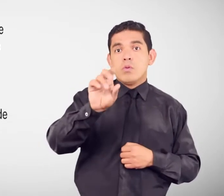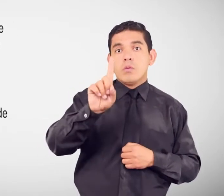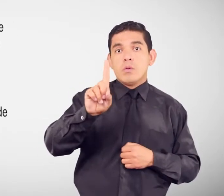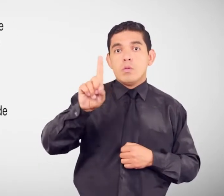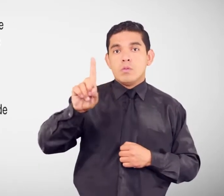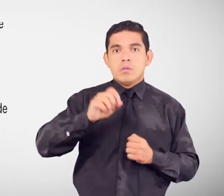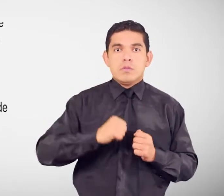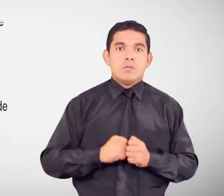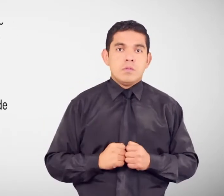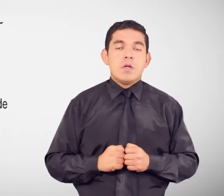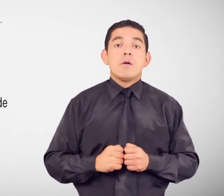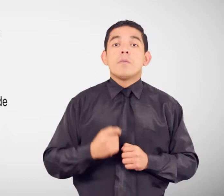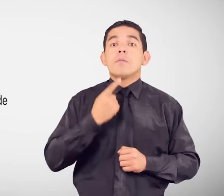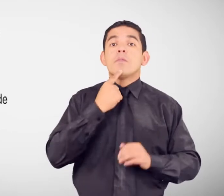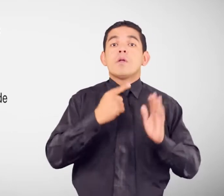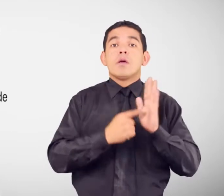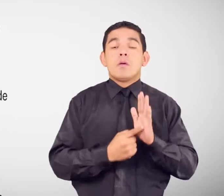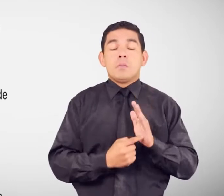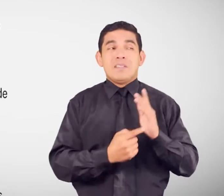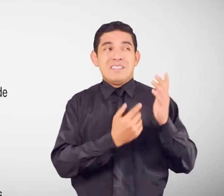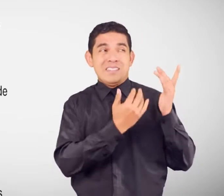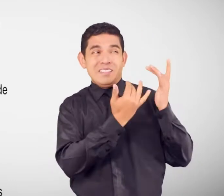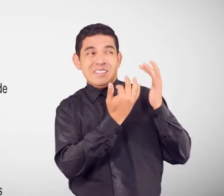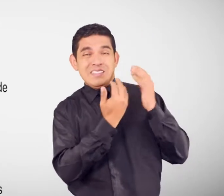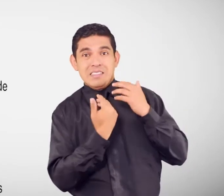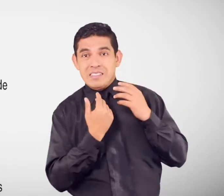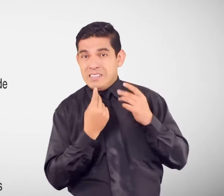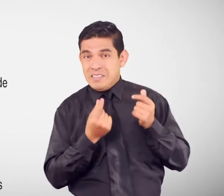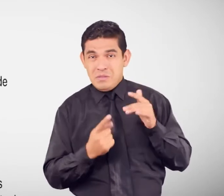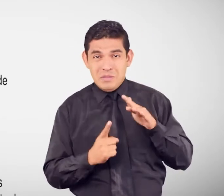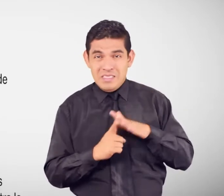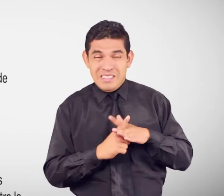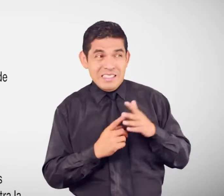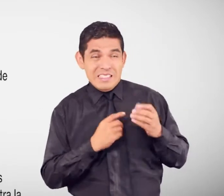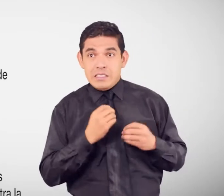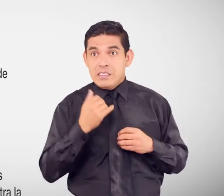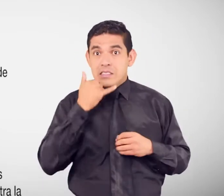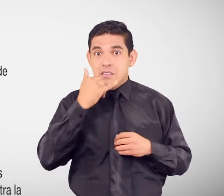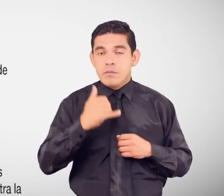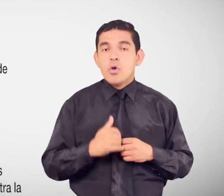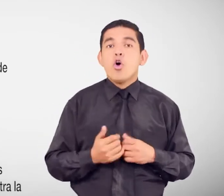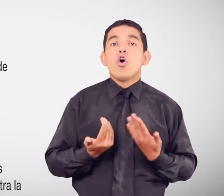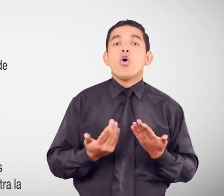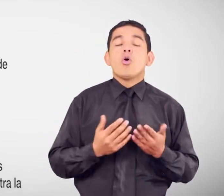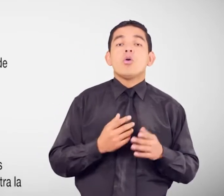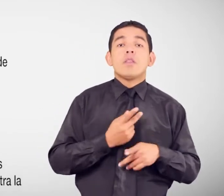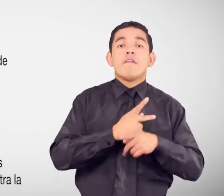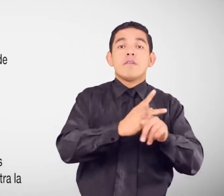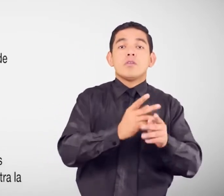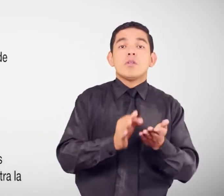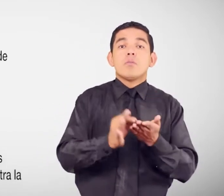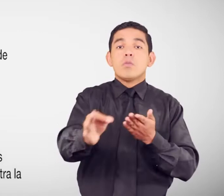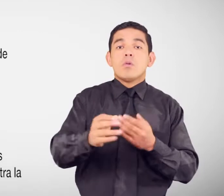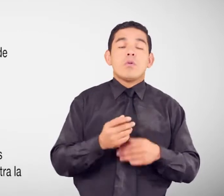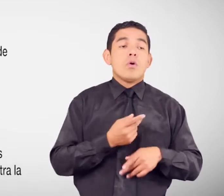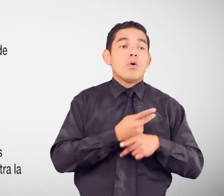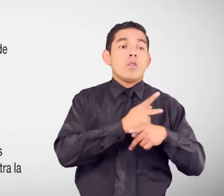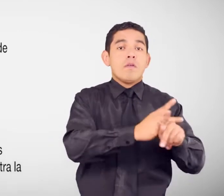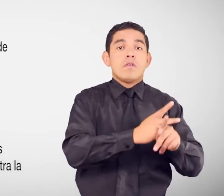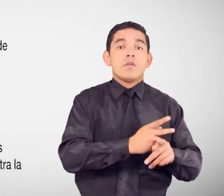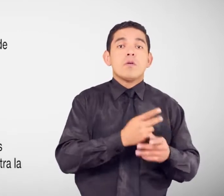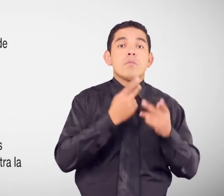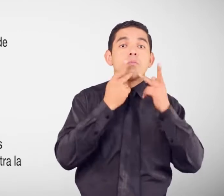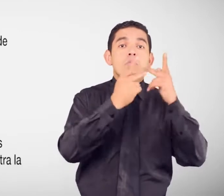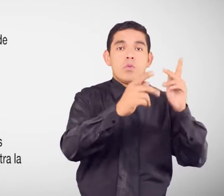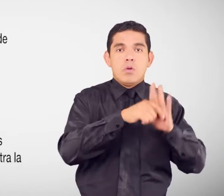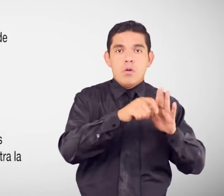Sea en ese momento Defensoría del pueblo Defensoría pública Conadis Consejos cantonales De protección De